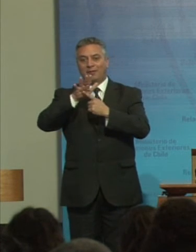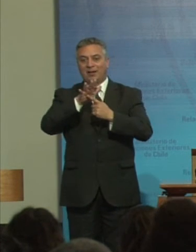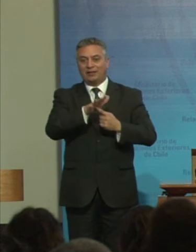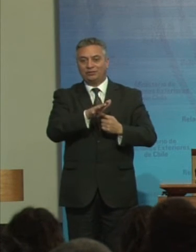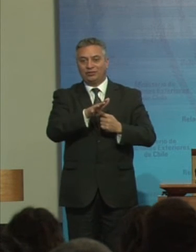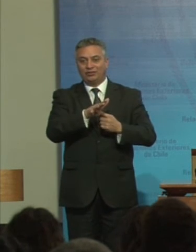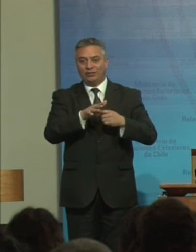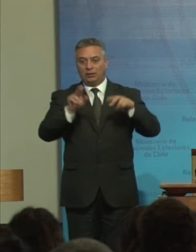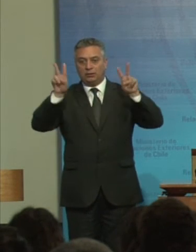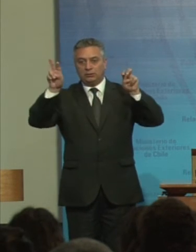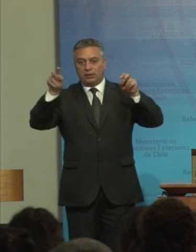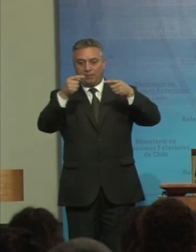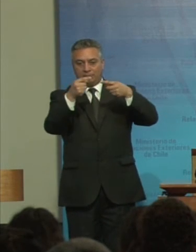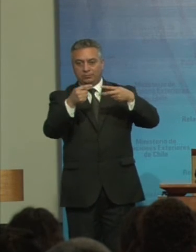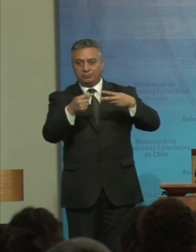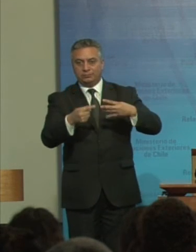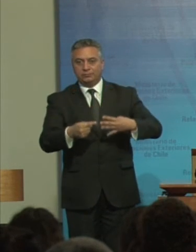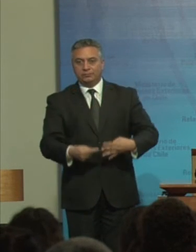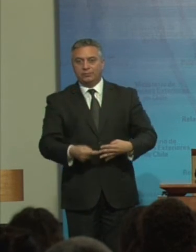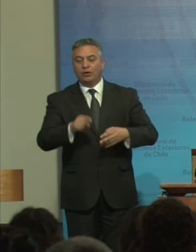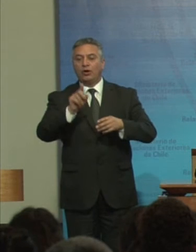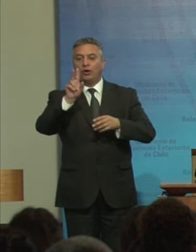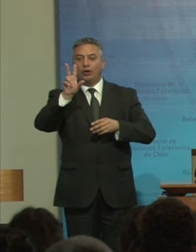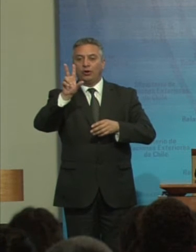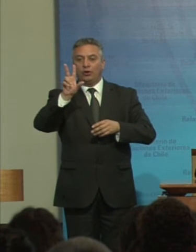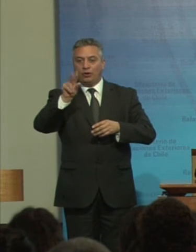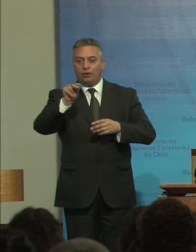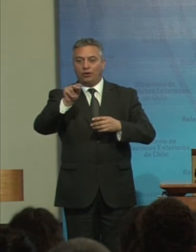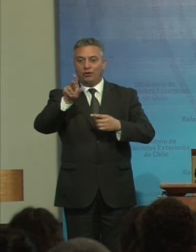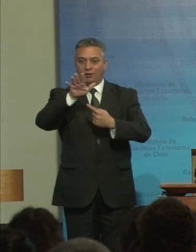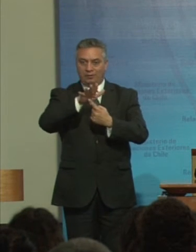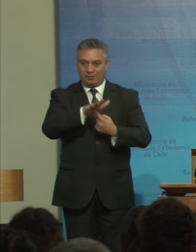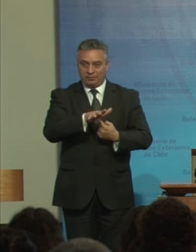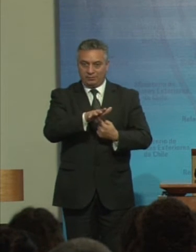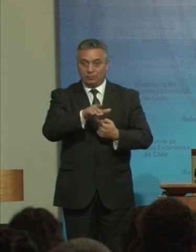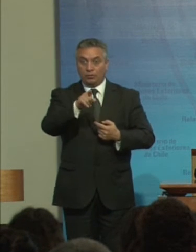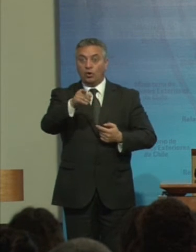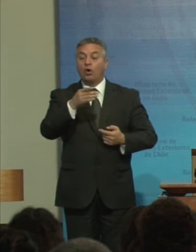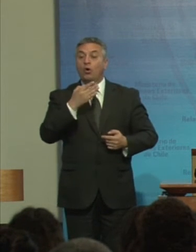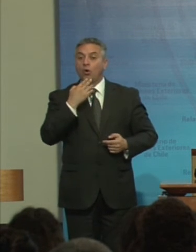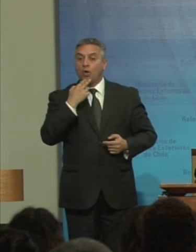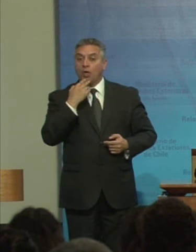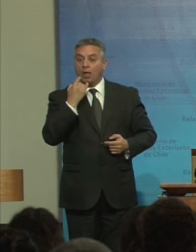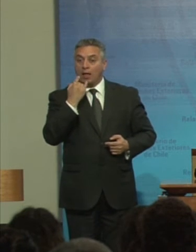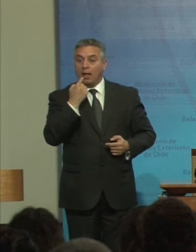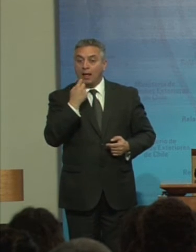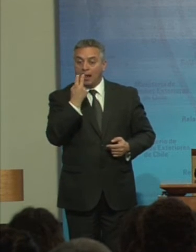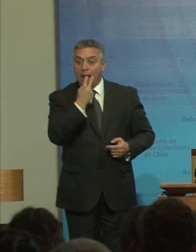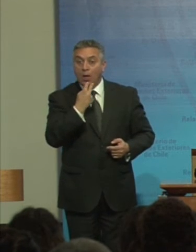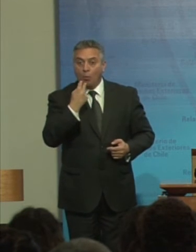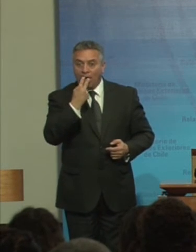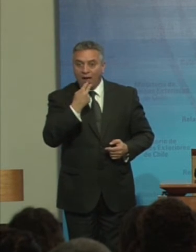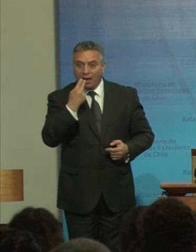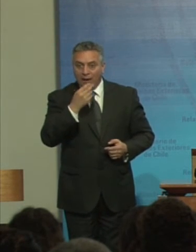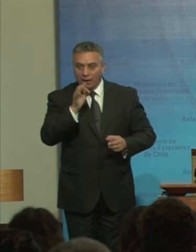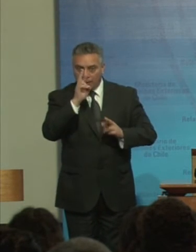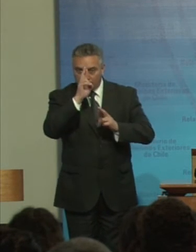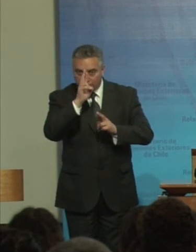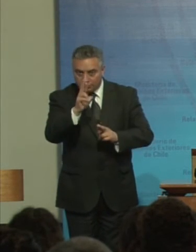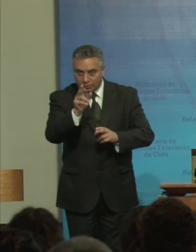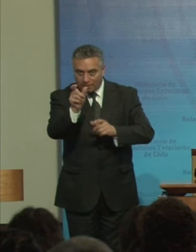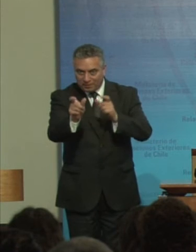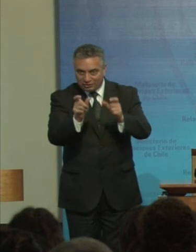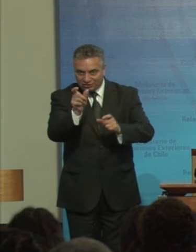derecho Internacional Incluyendo La indirecta El uso Del lenguaje Adecuado De las personas Con discapacidad La